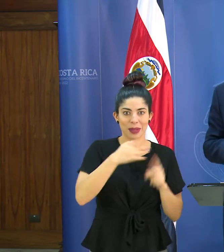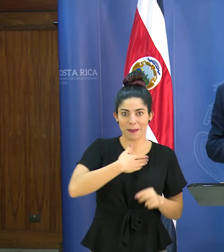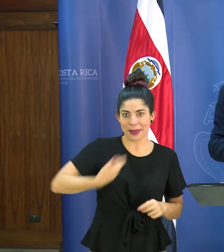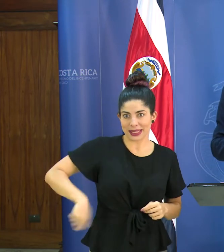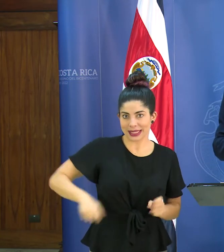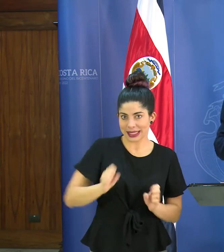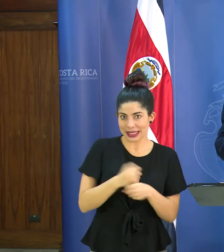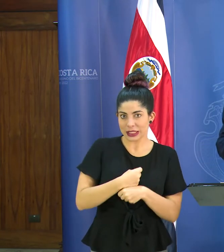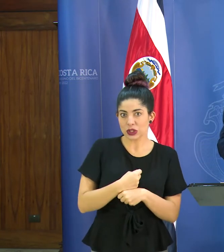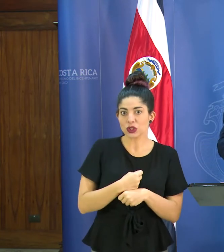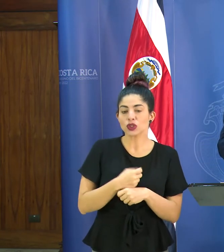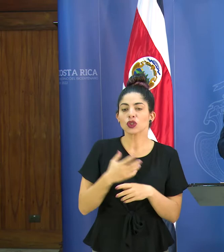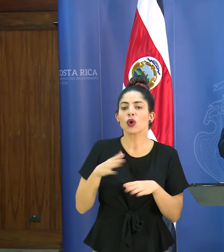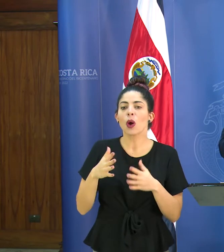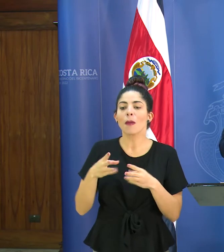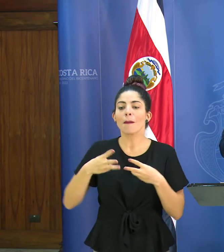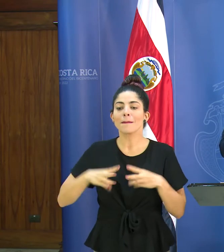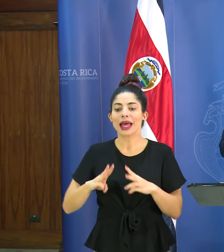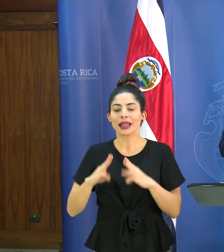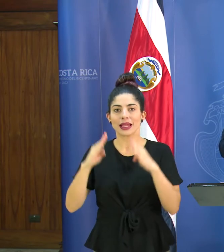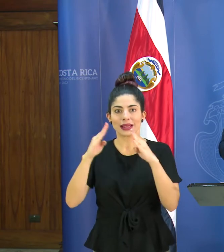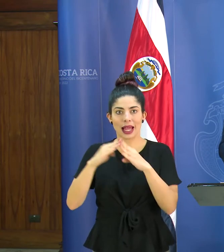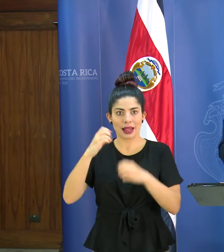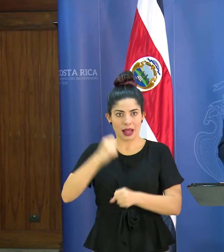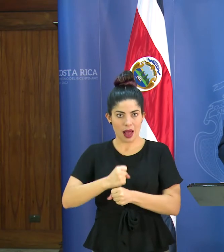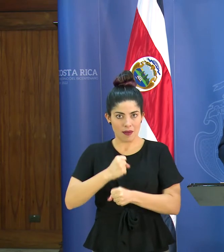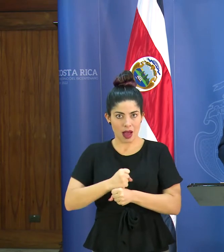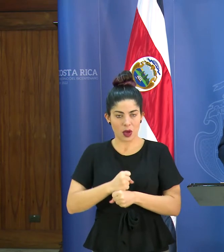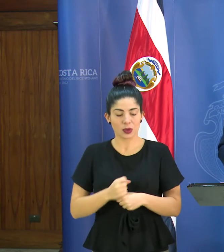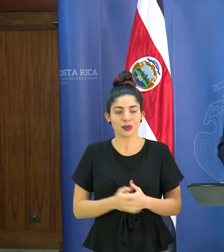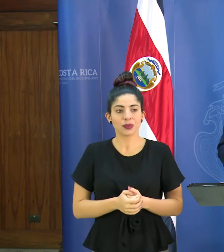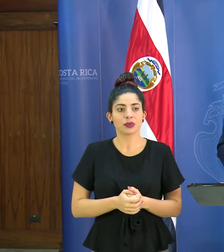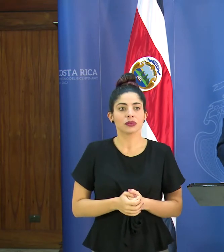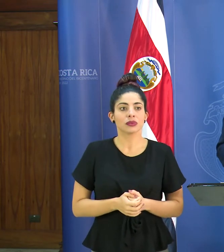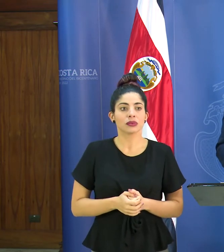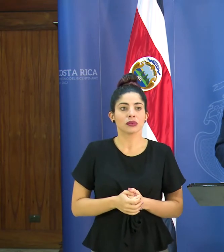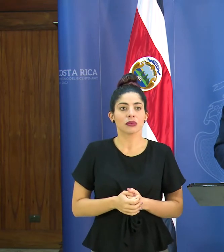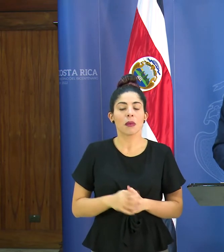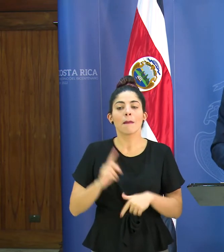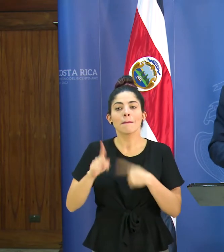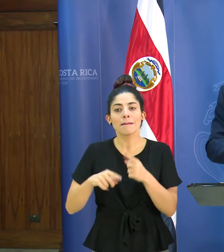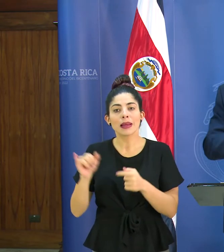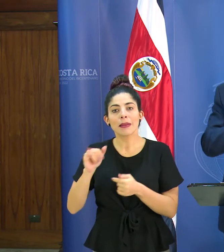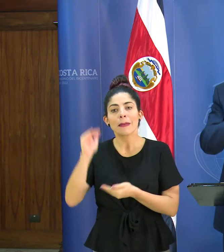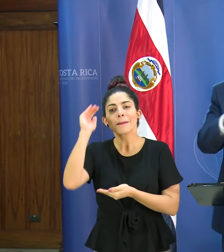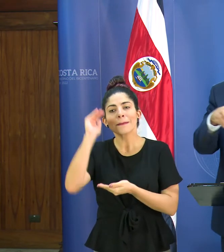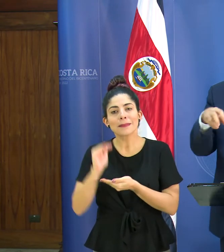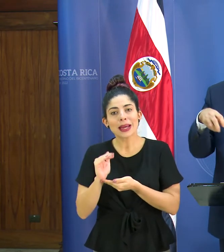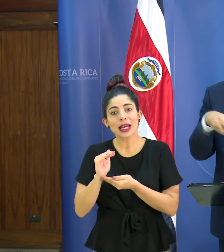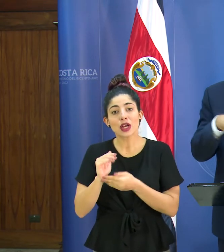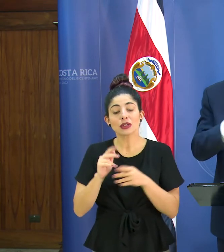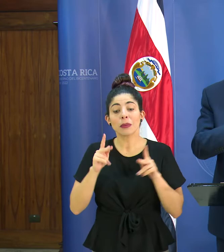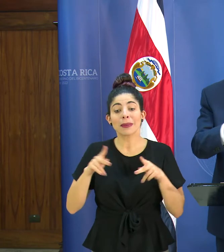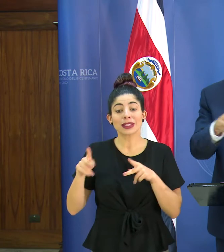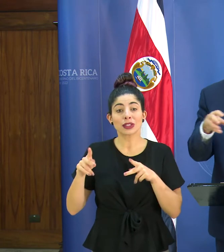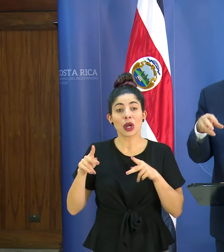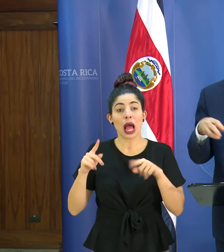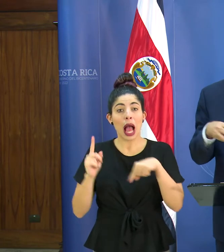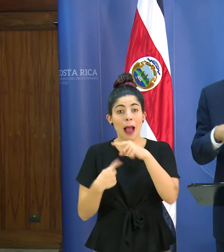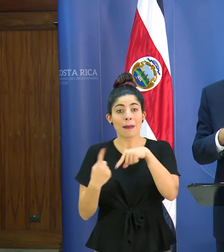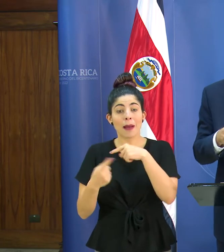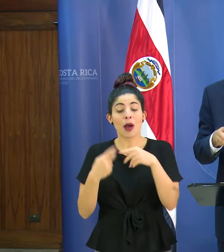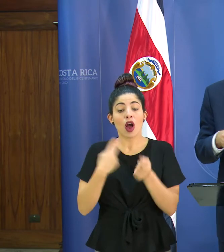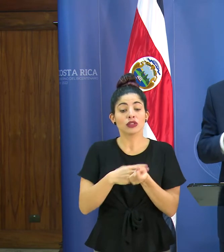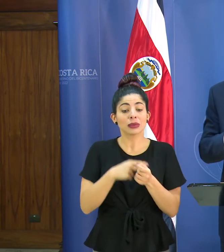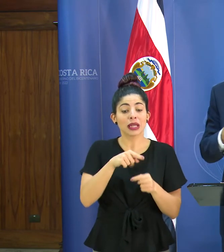república en medidas de teletrabajo. Vamos a minimizar la rotación de personal entre